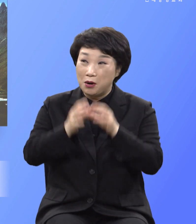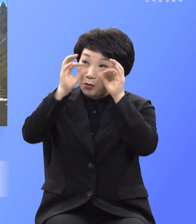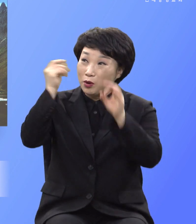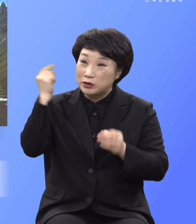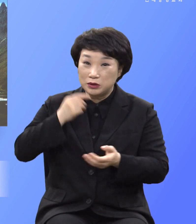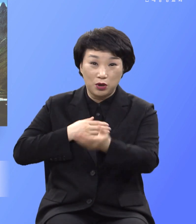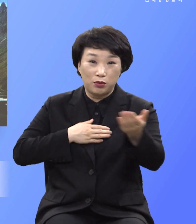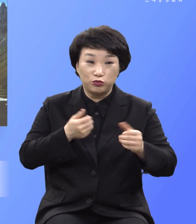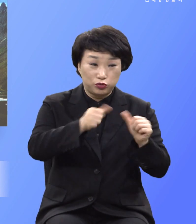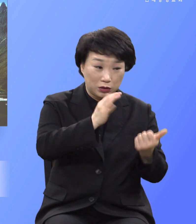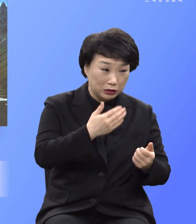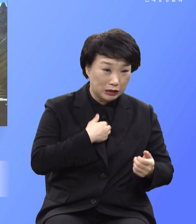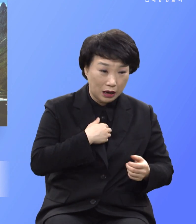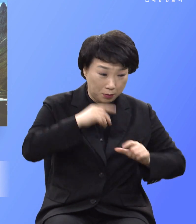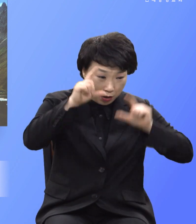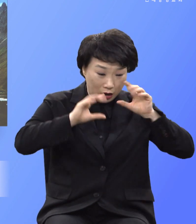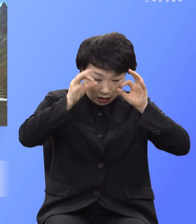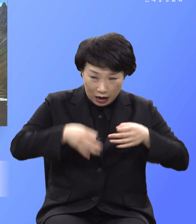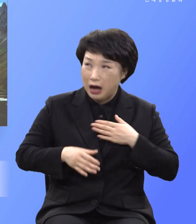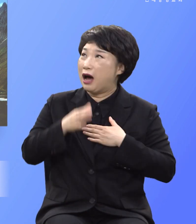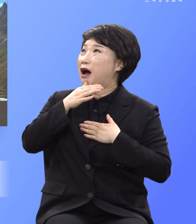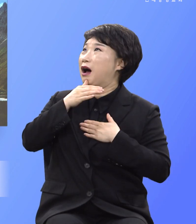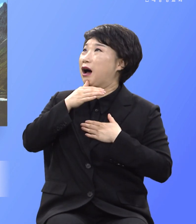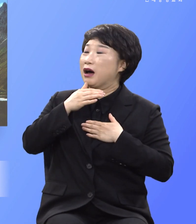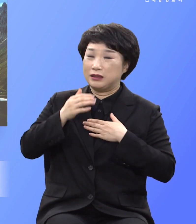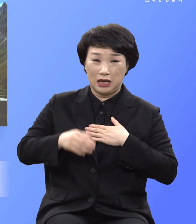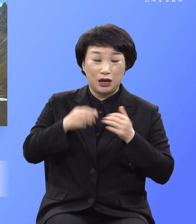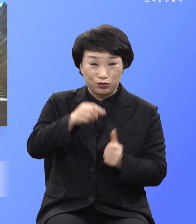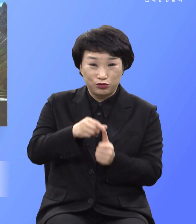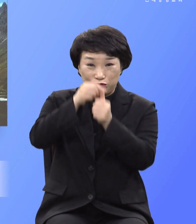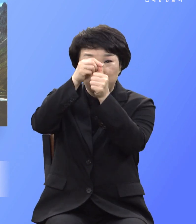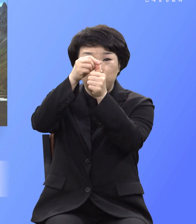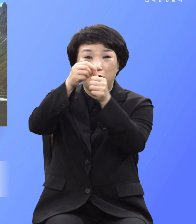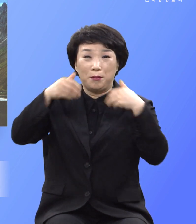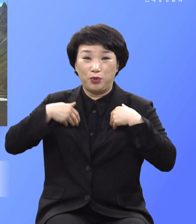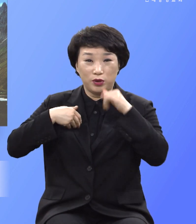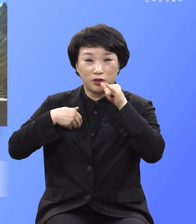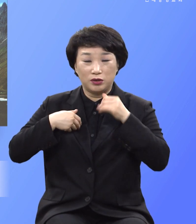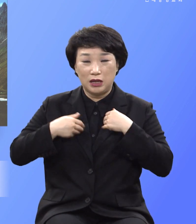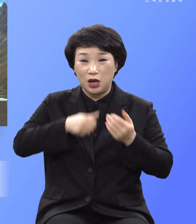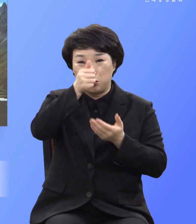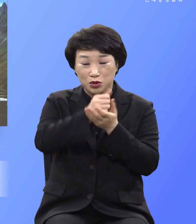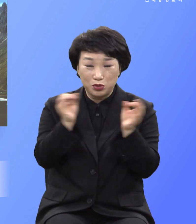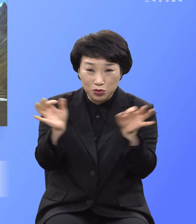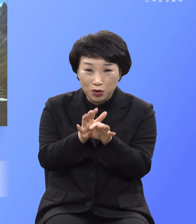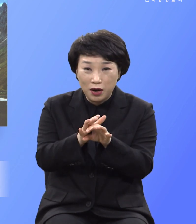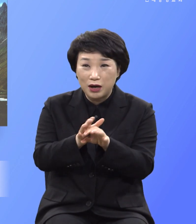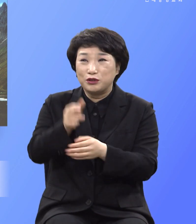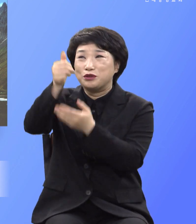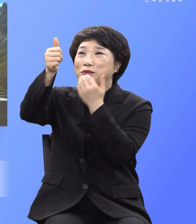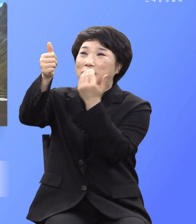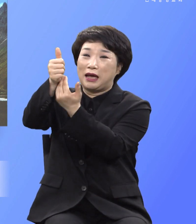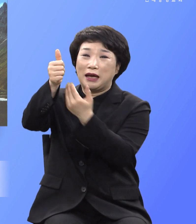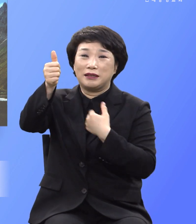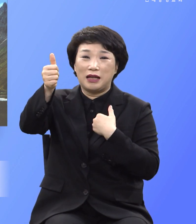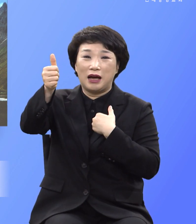죽게 된 내 모습을 알고 살기를 위해서 내 죄를 속지하신 주님 앞에 성경을